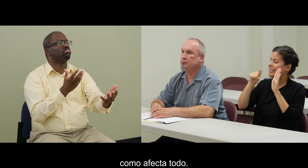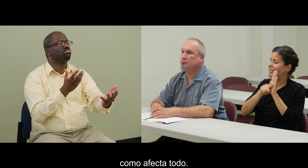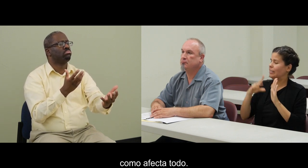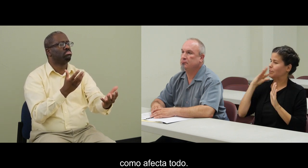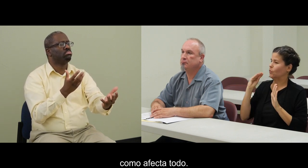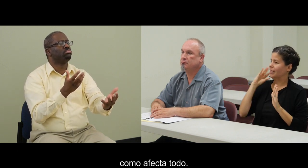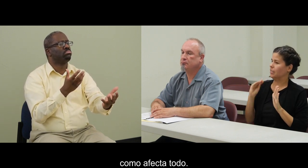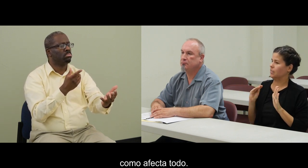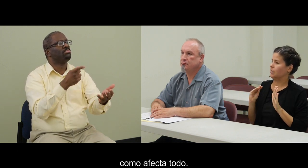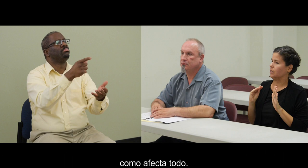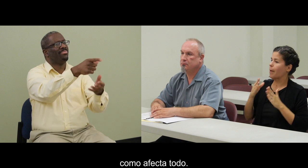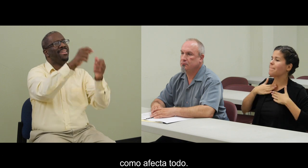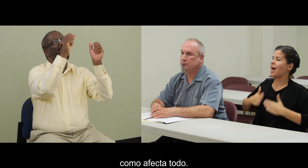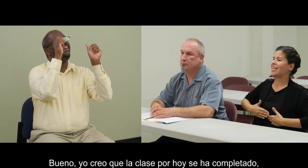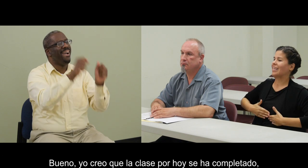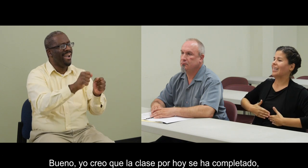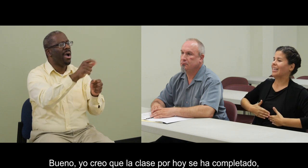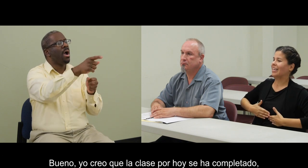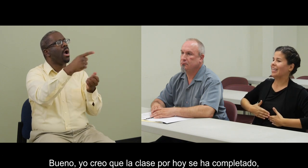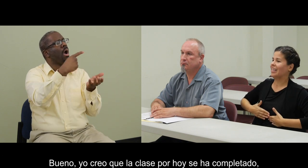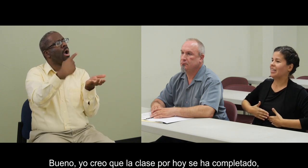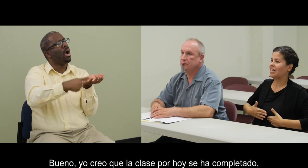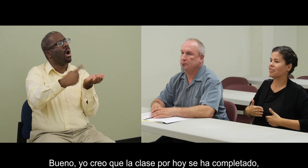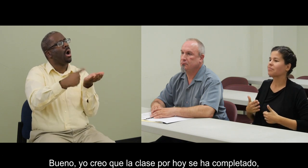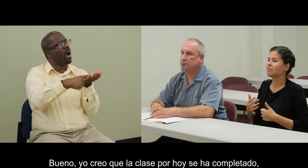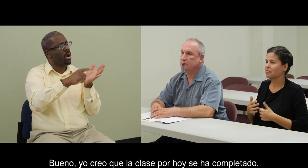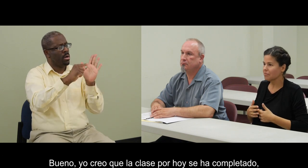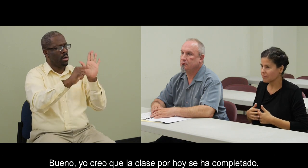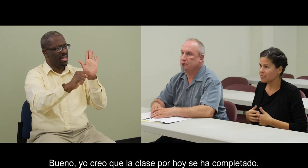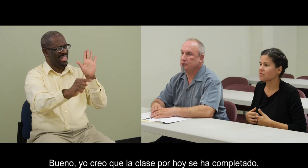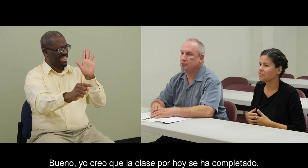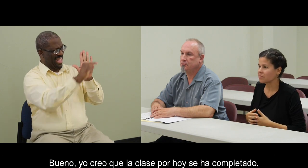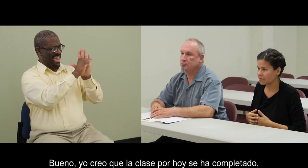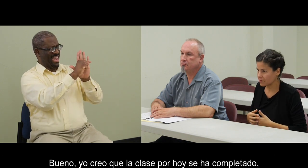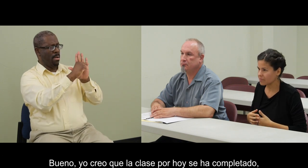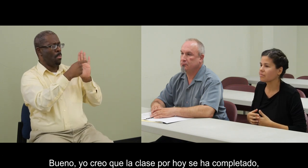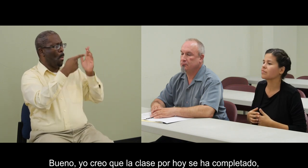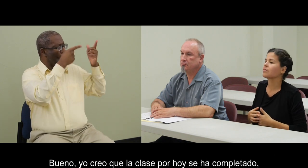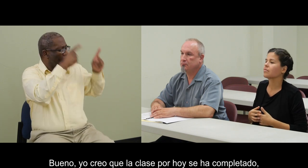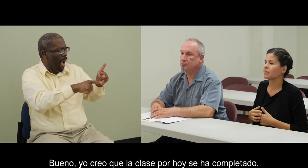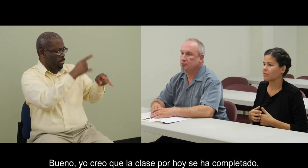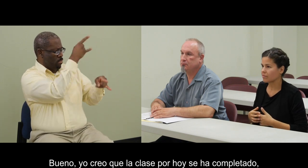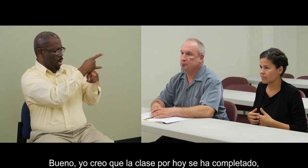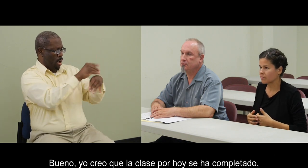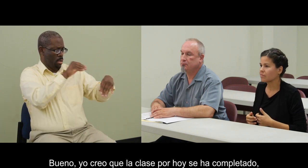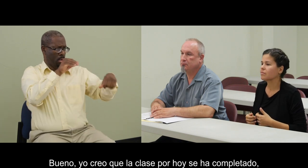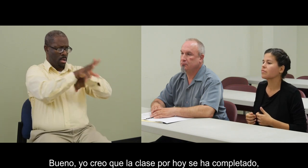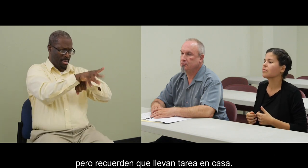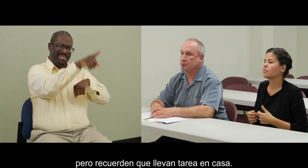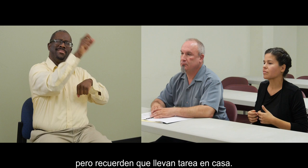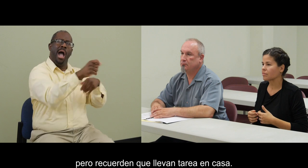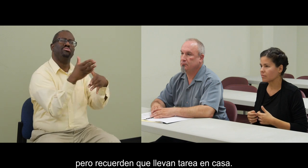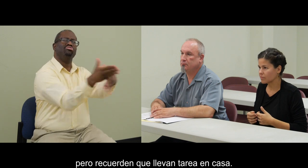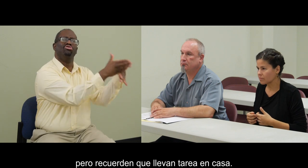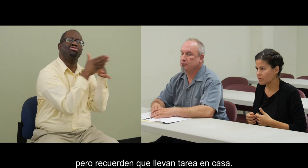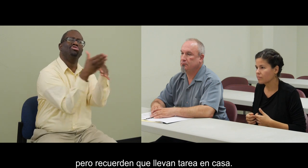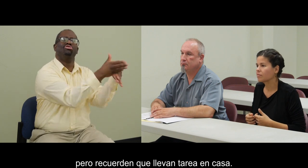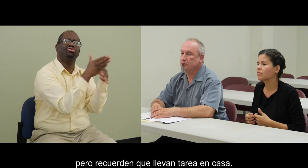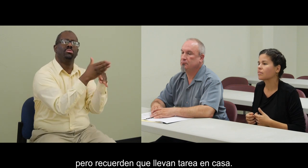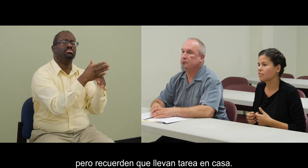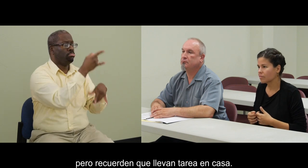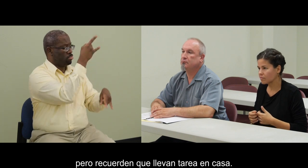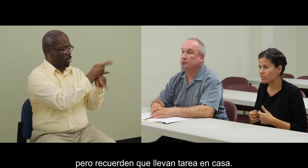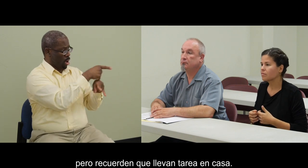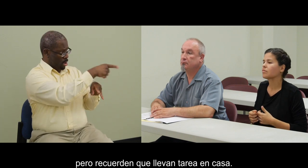pulmones, cómo afecta todo. Bueno, yo creo que la clase por hoy se ha completado. Pero